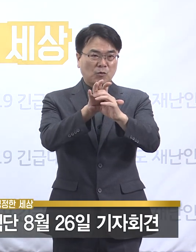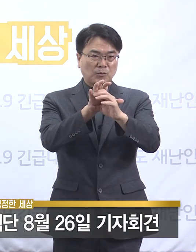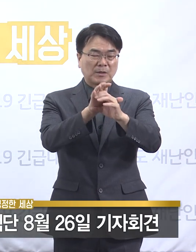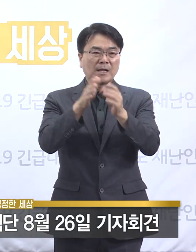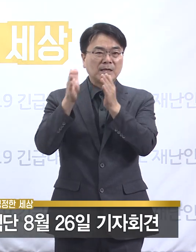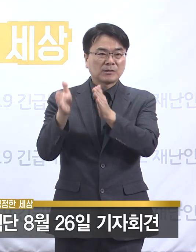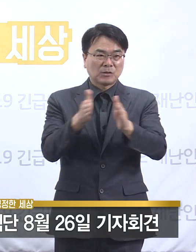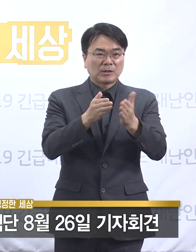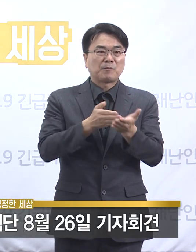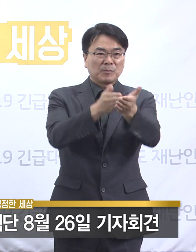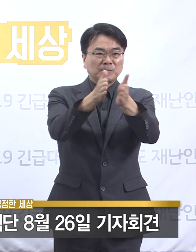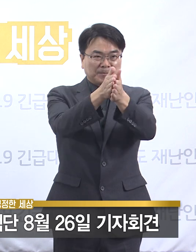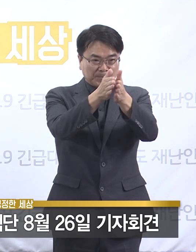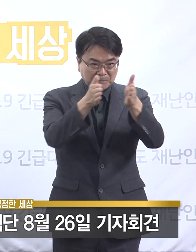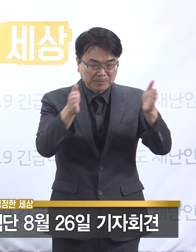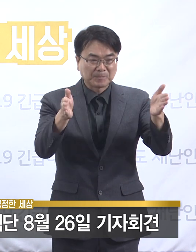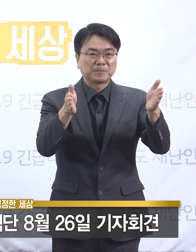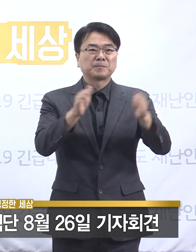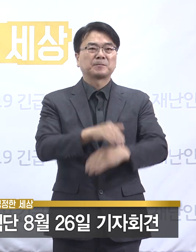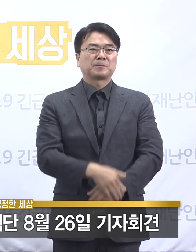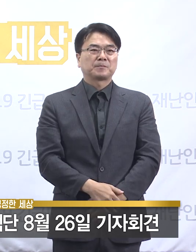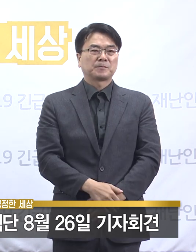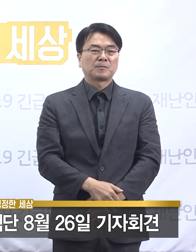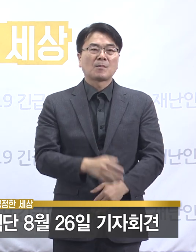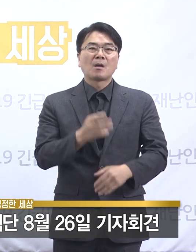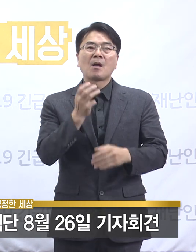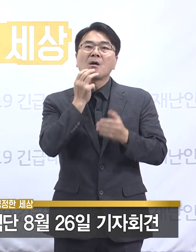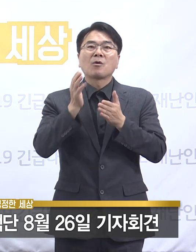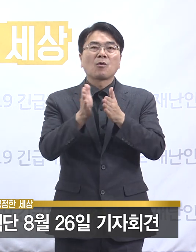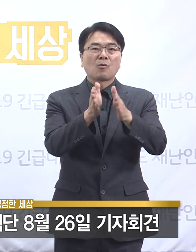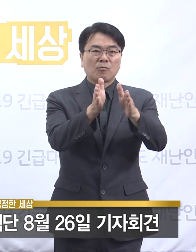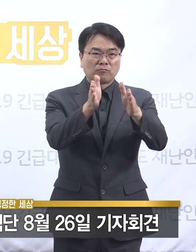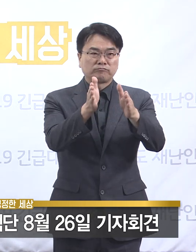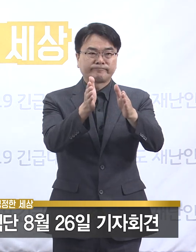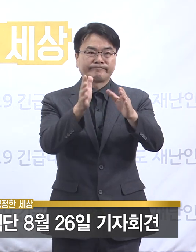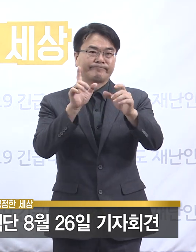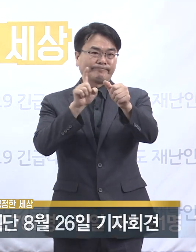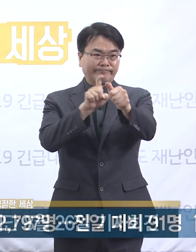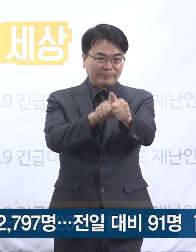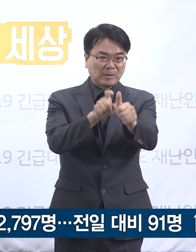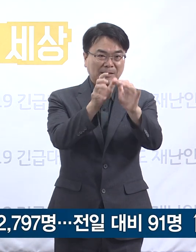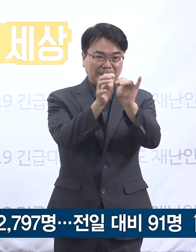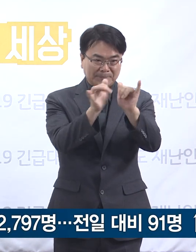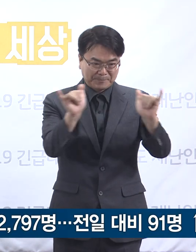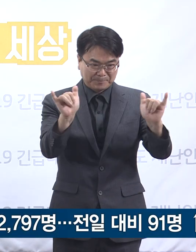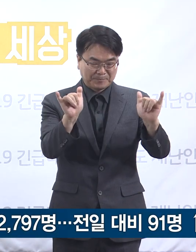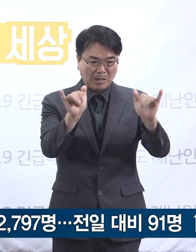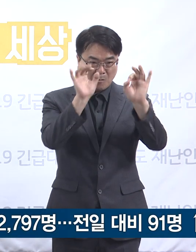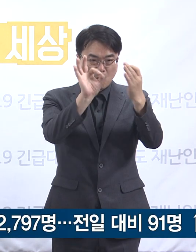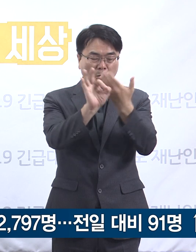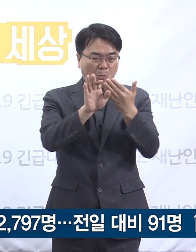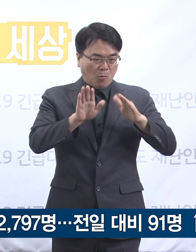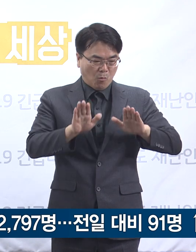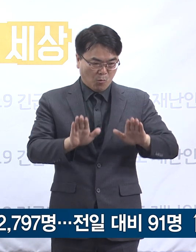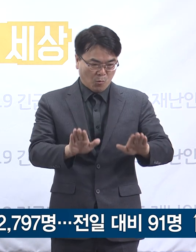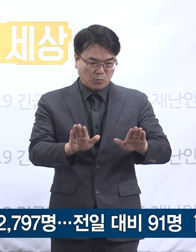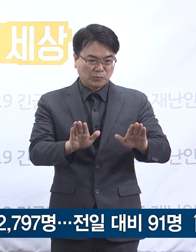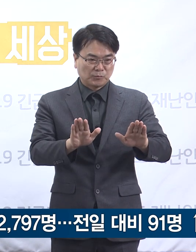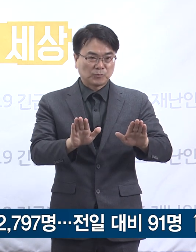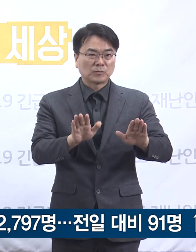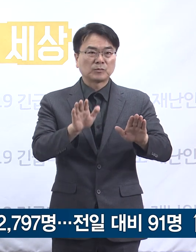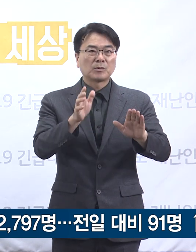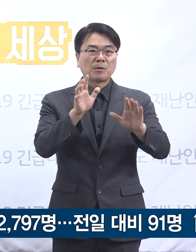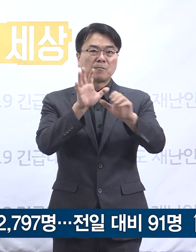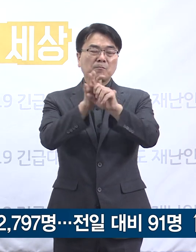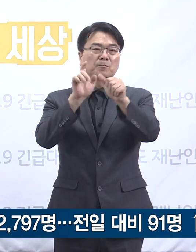정례 브리핑을 시작하겠습니다. 경기도 확진자 발생 현황입니다. 8월 26일 0시 기준 경기도 확진자